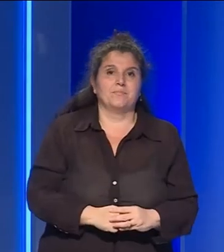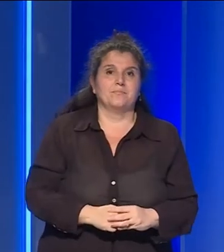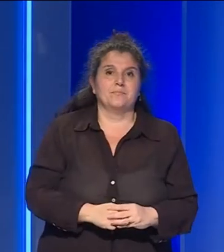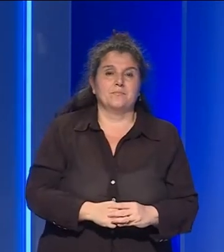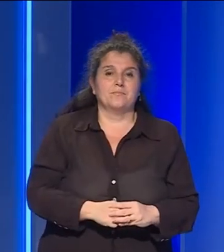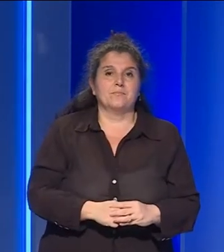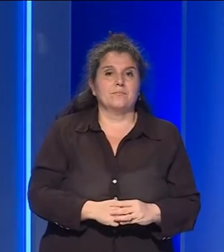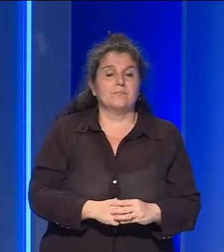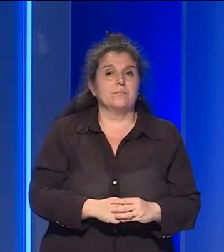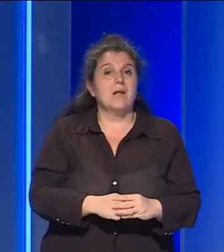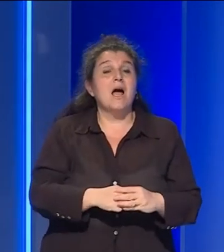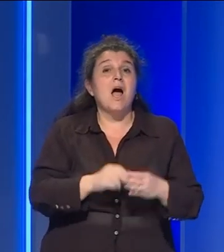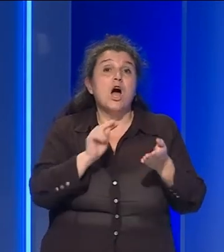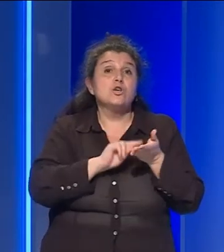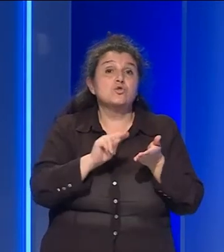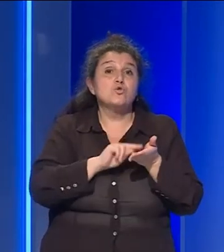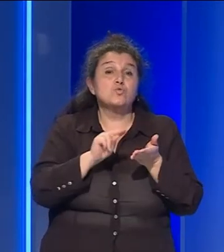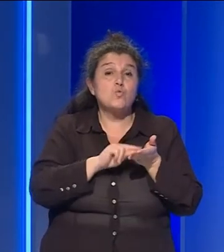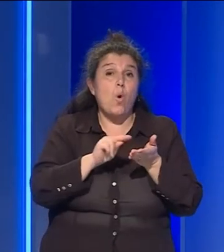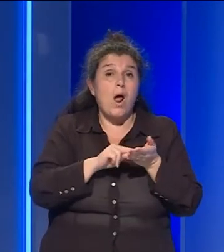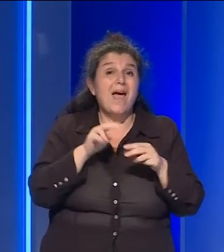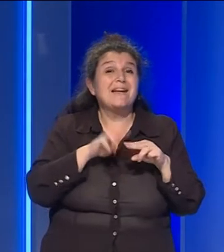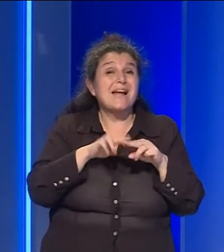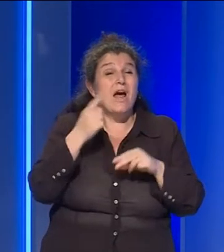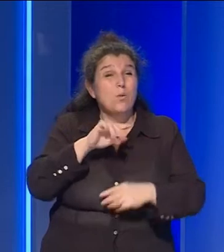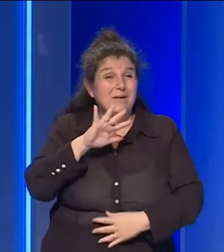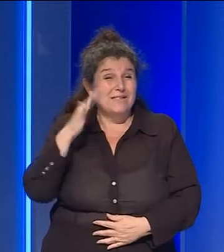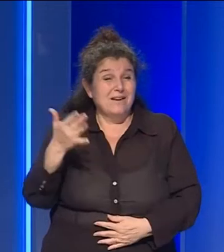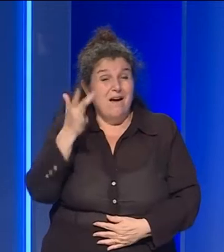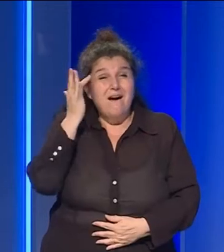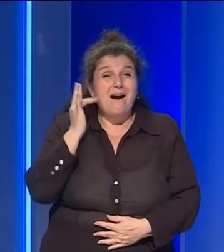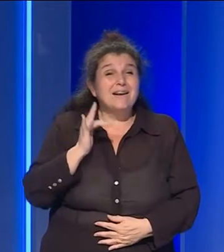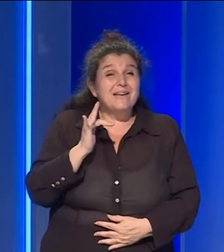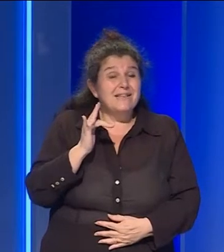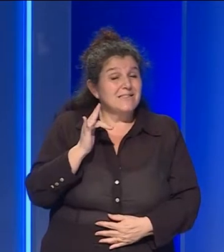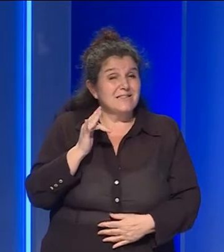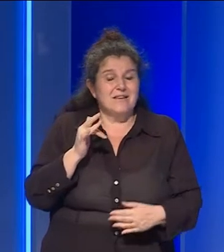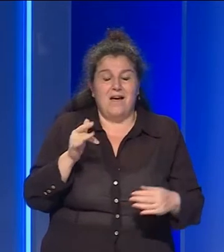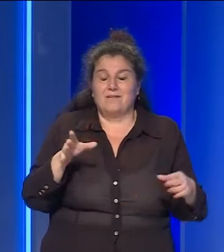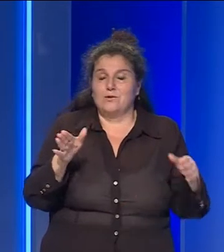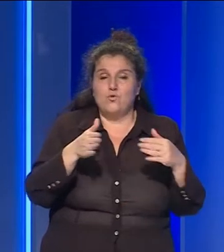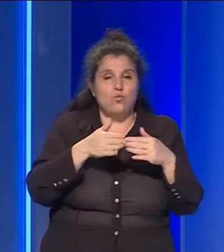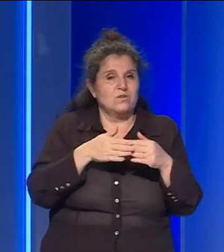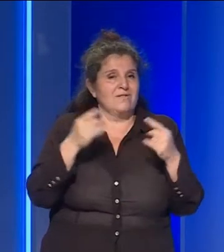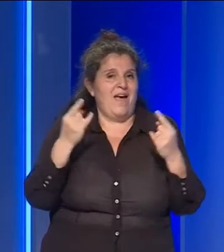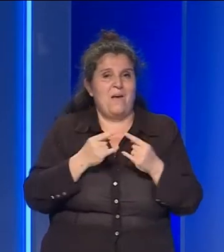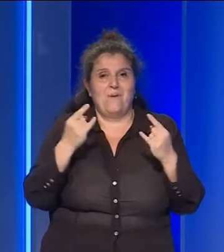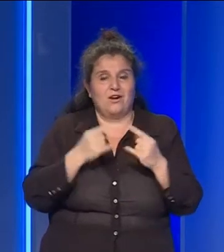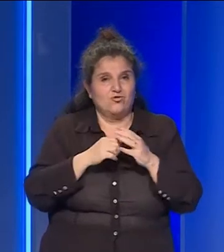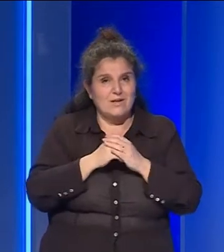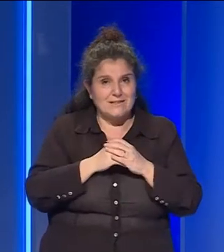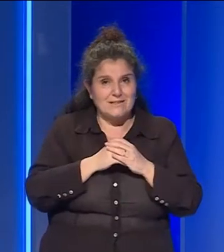Il settore delle scuole d'italiano per stranieri rischia di essere completamente spazzato via dall'emergenza.